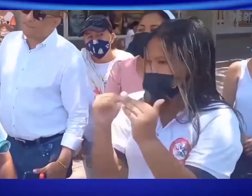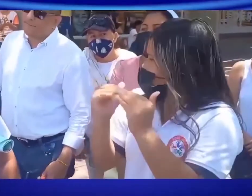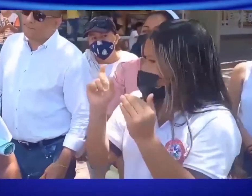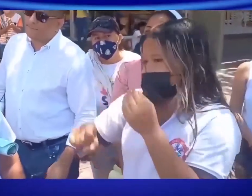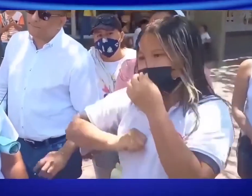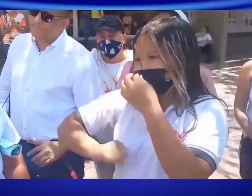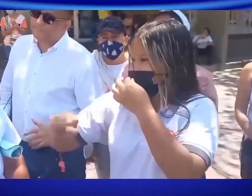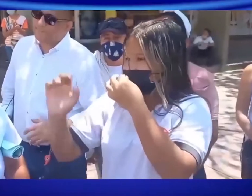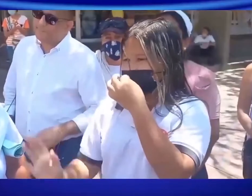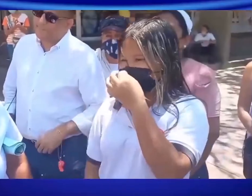respecto a las personas oyentes.